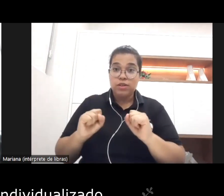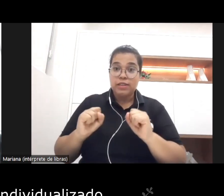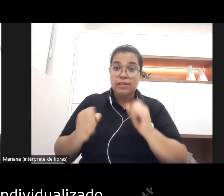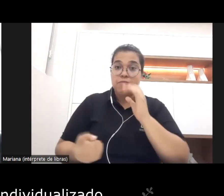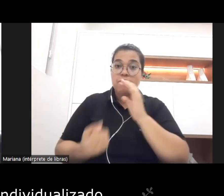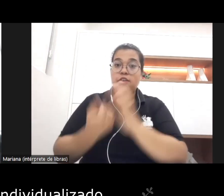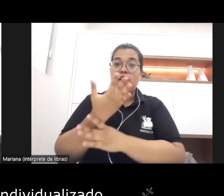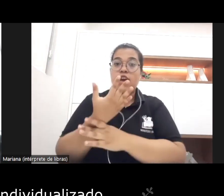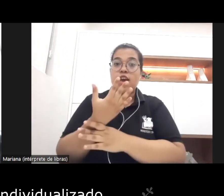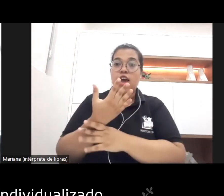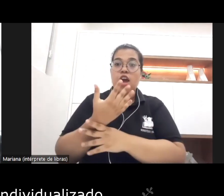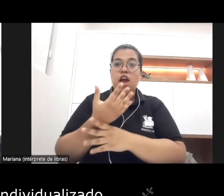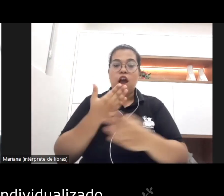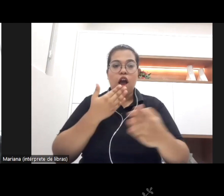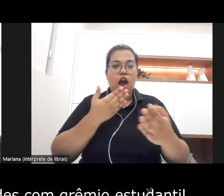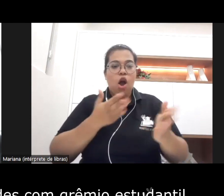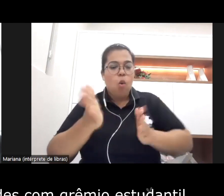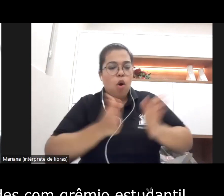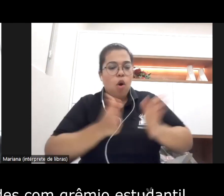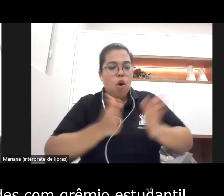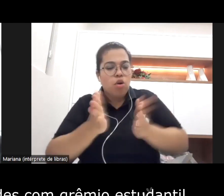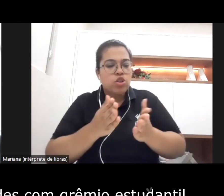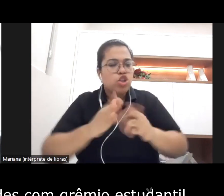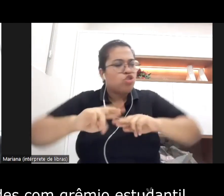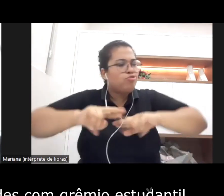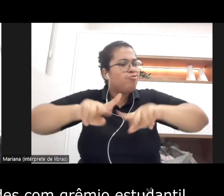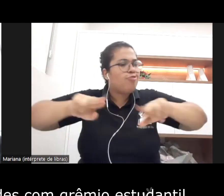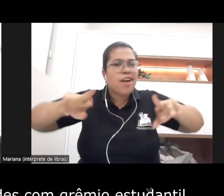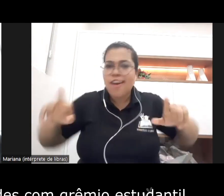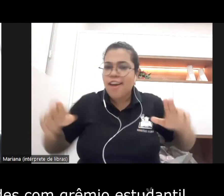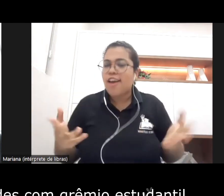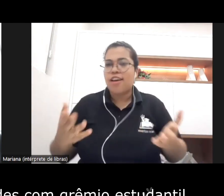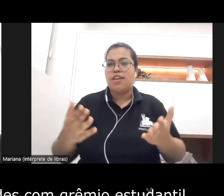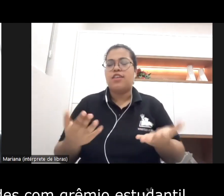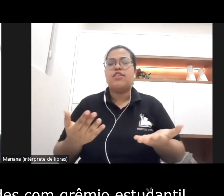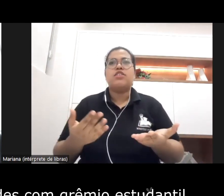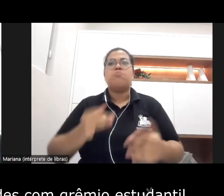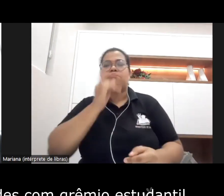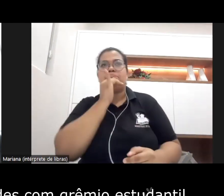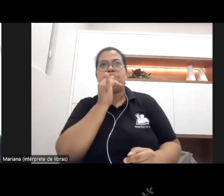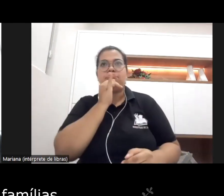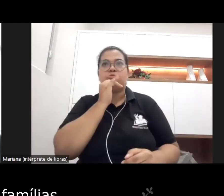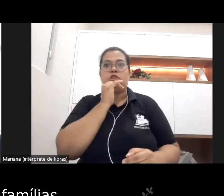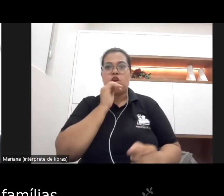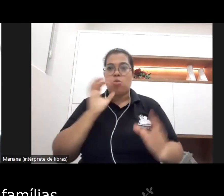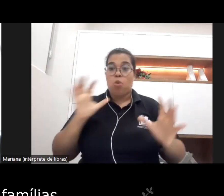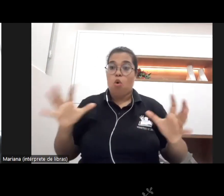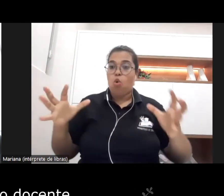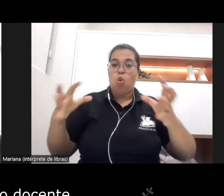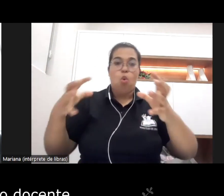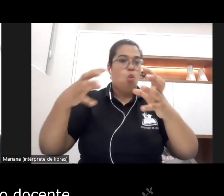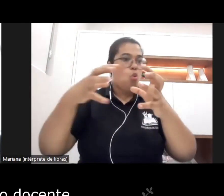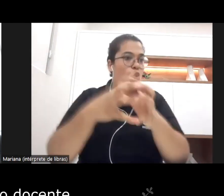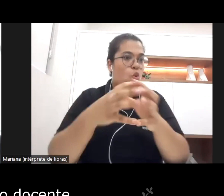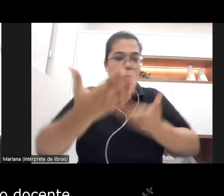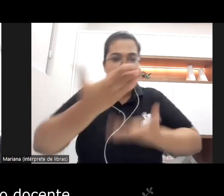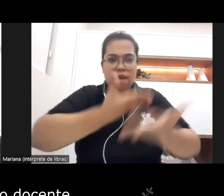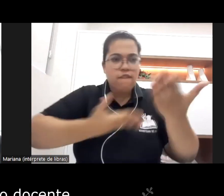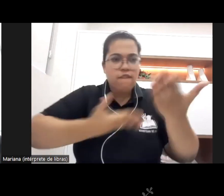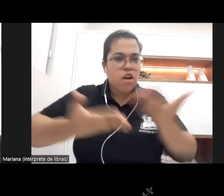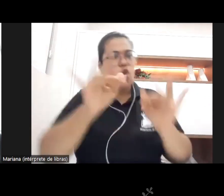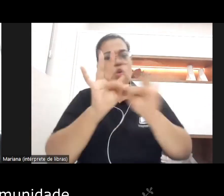apenas individualizado podemos realizar atividades com o gremio estudantil com as famílias com o corpo